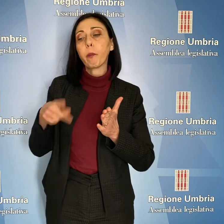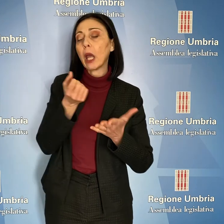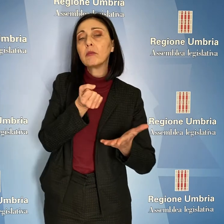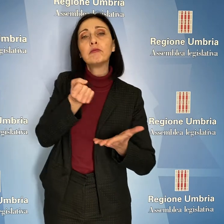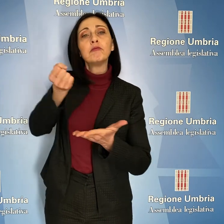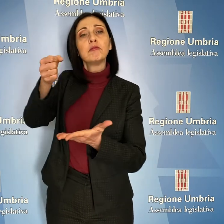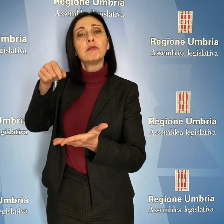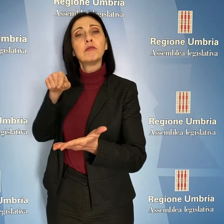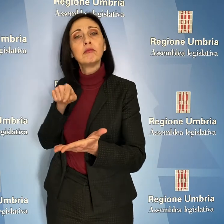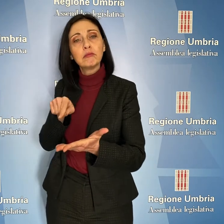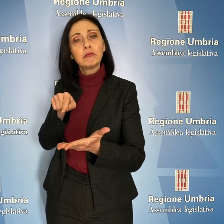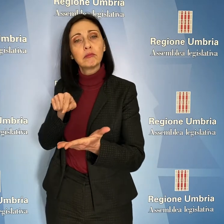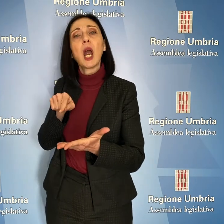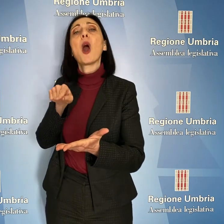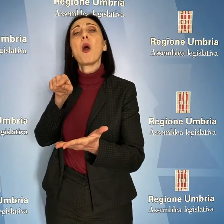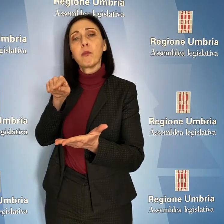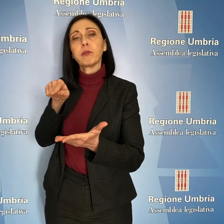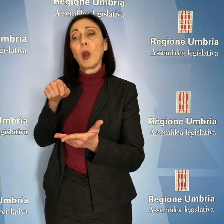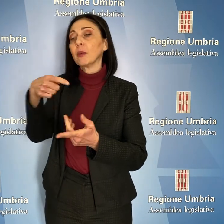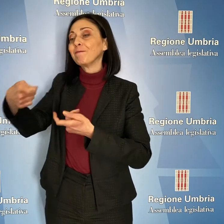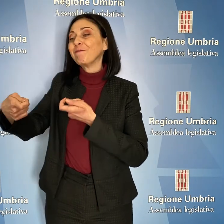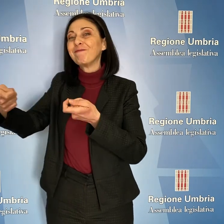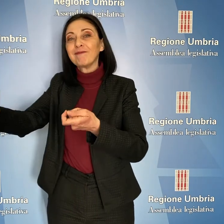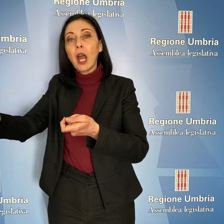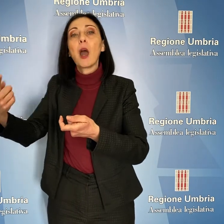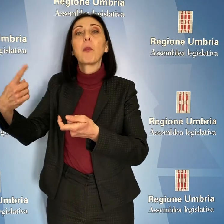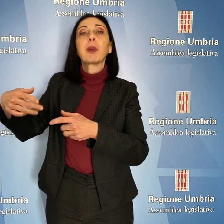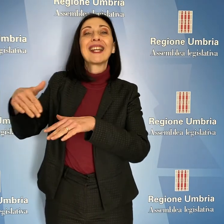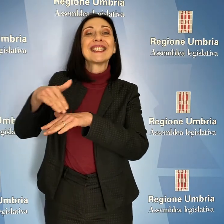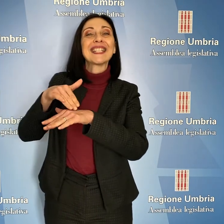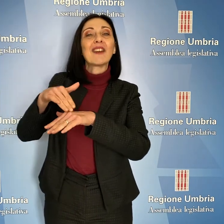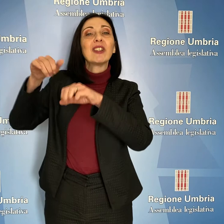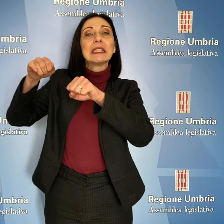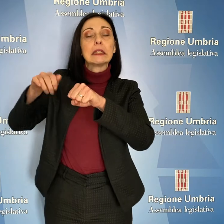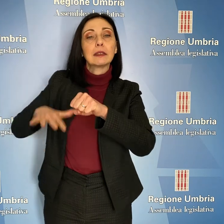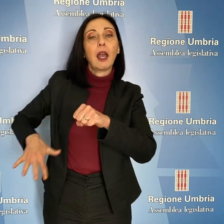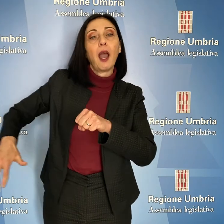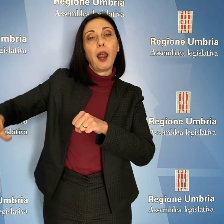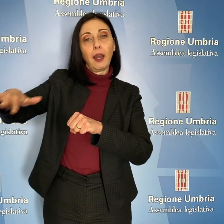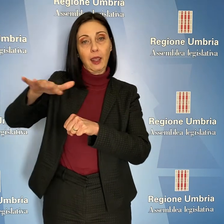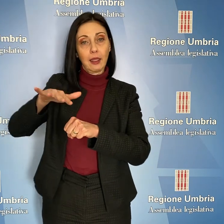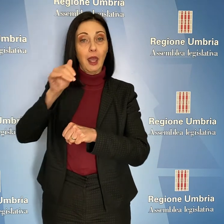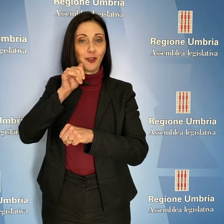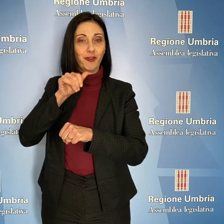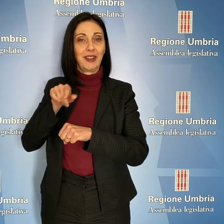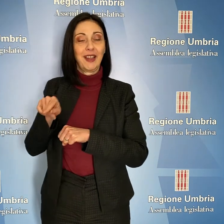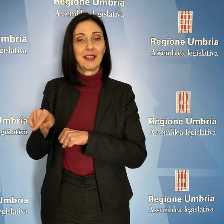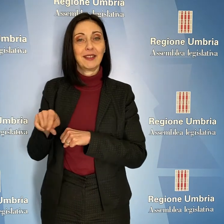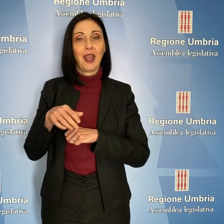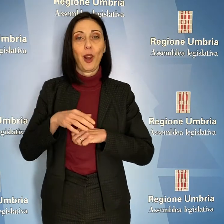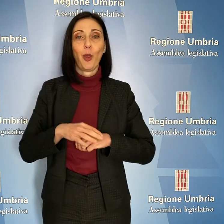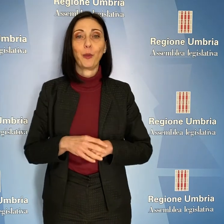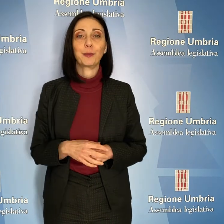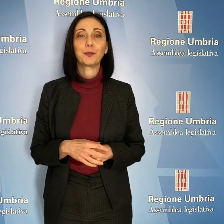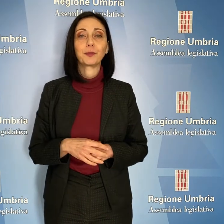'utilizzo dell'ascito da destinare all'erogazione dei servizi sanitari resi sul territorio del Comune di Città di Castello.